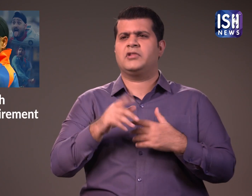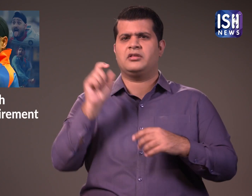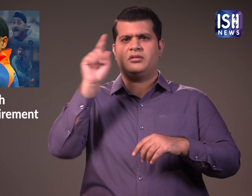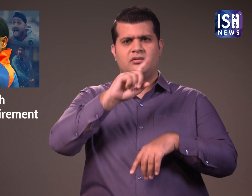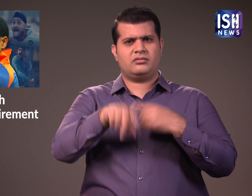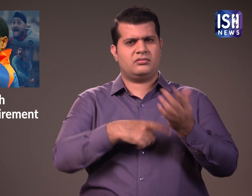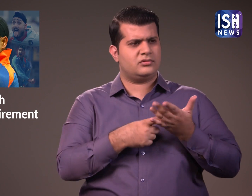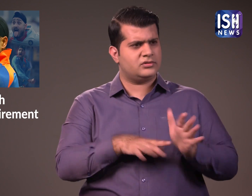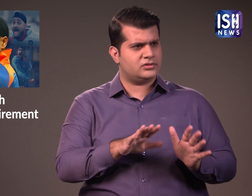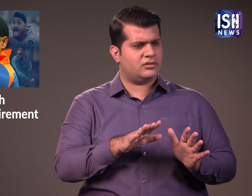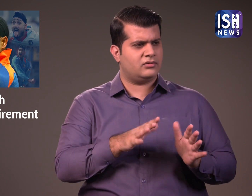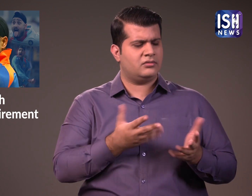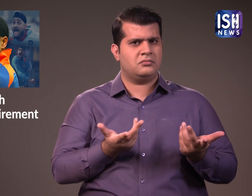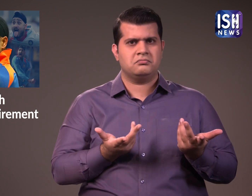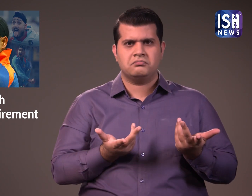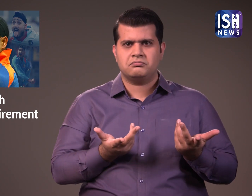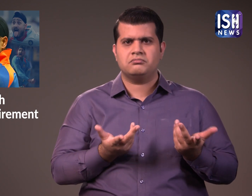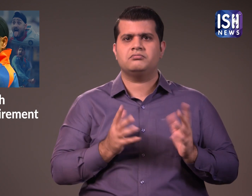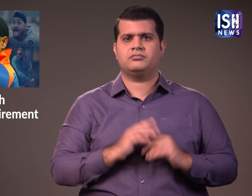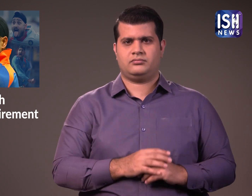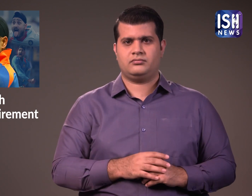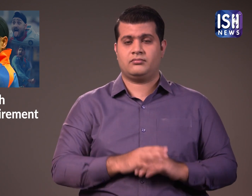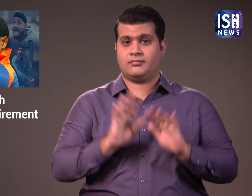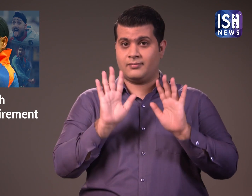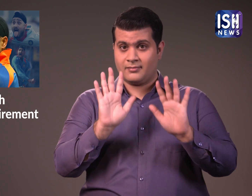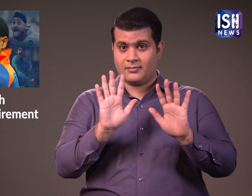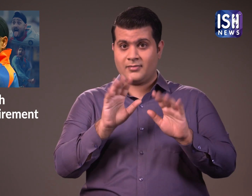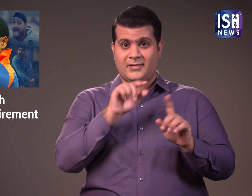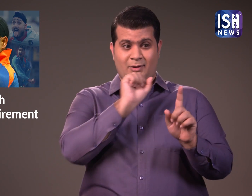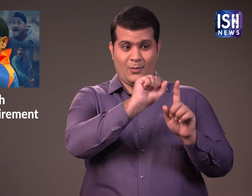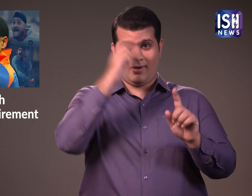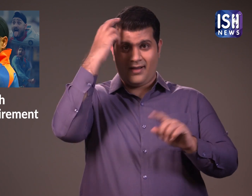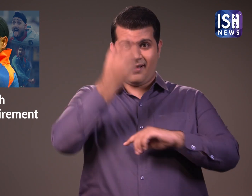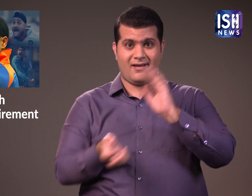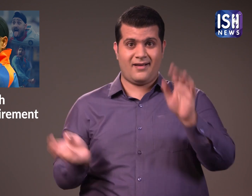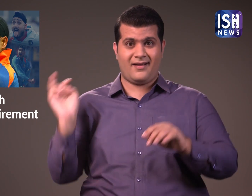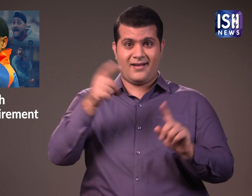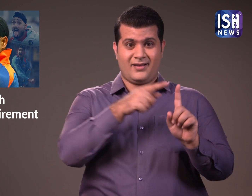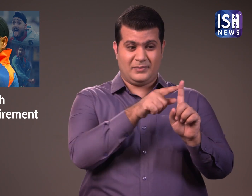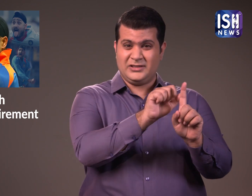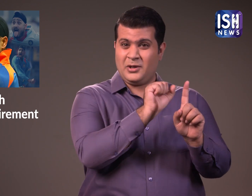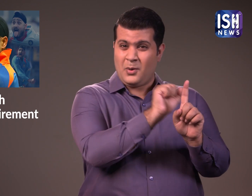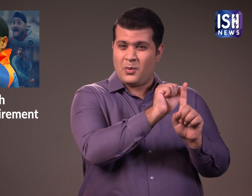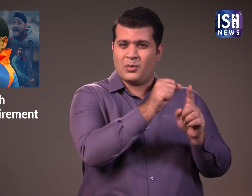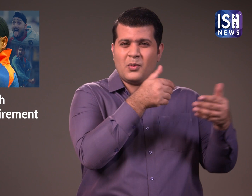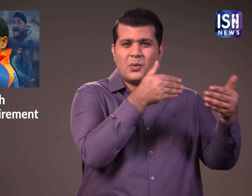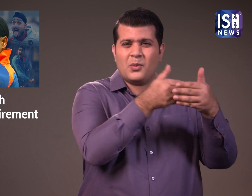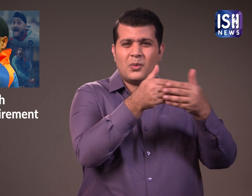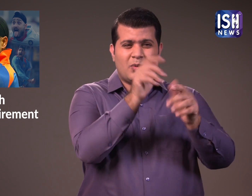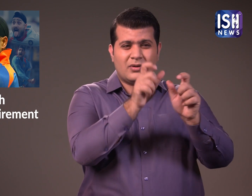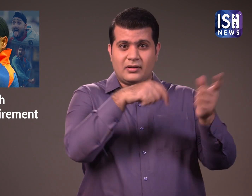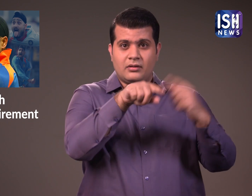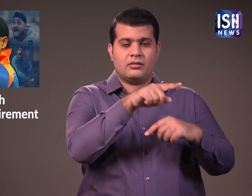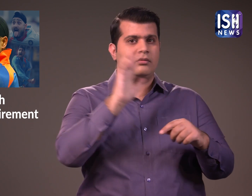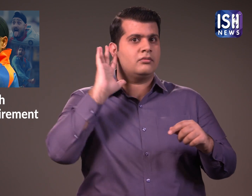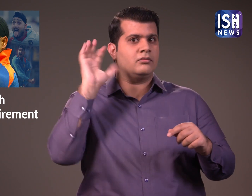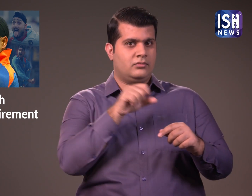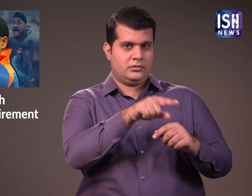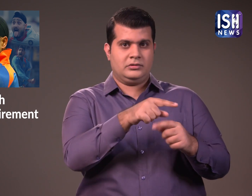और ठीक 10 दिन बाद हर्बजन ने क्रिकेट छोड़ दिया जबकि हर्बजन के करीबी सूत्रों ने बताया कि वह एक IPL